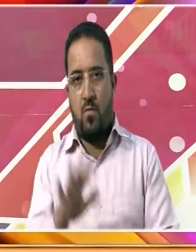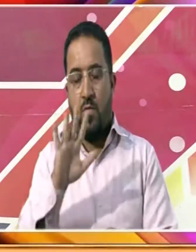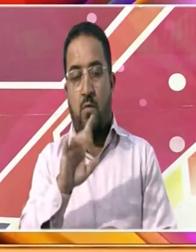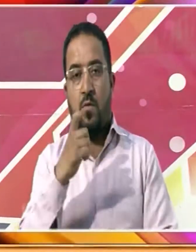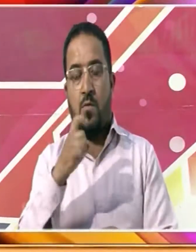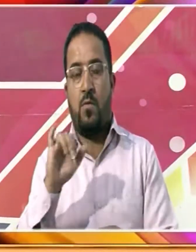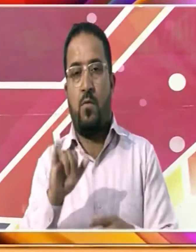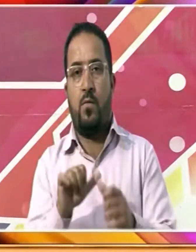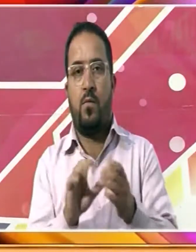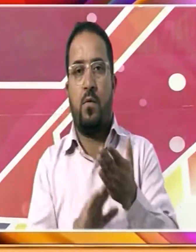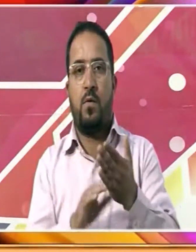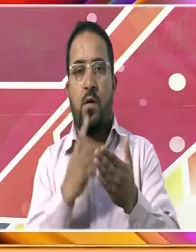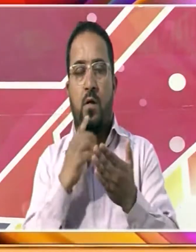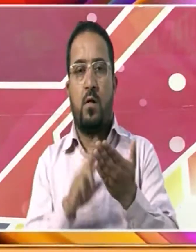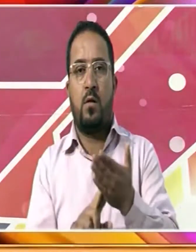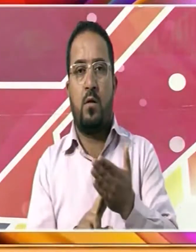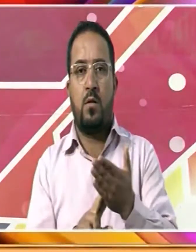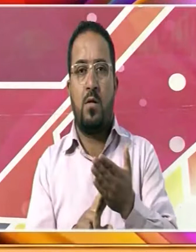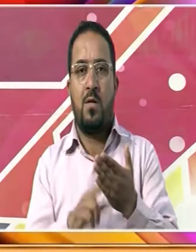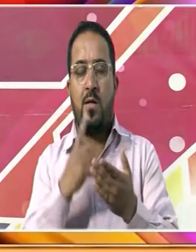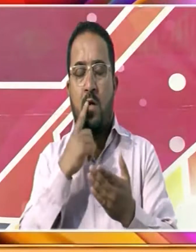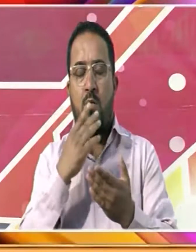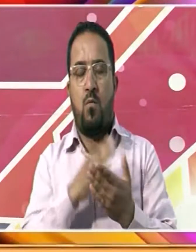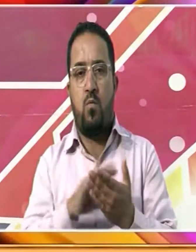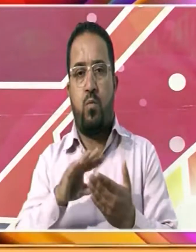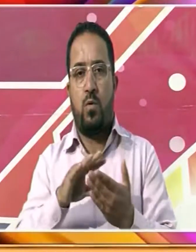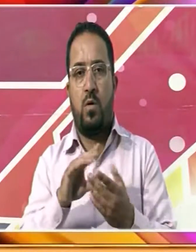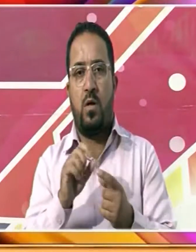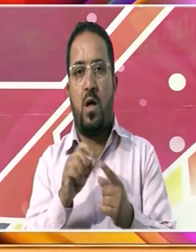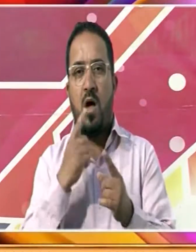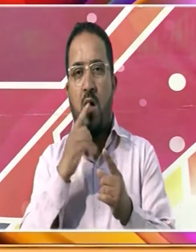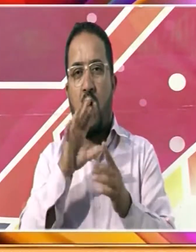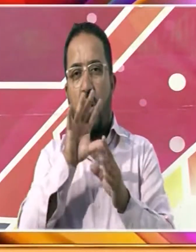ایک حصے کے طور پر مانائی اجا رہی ہے